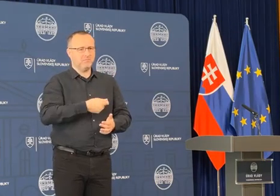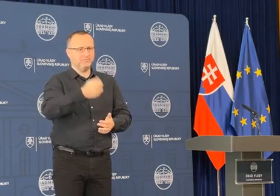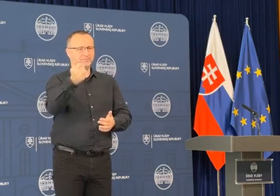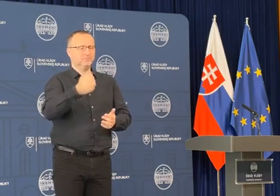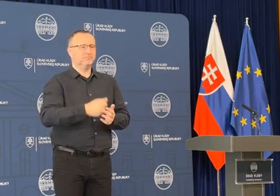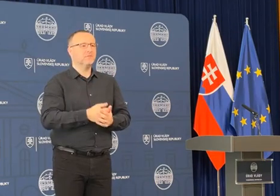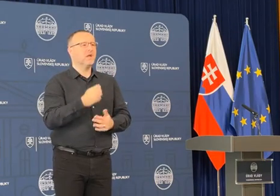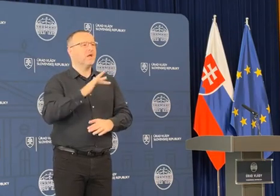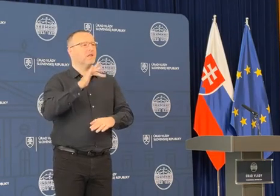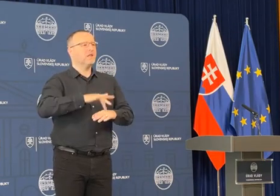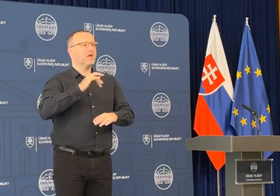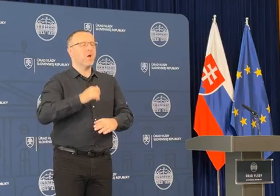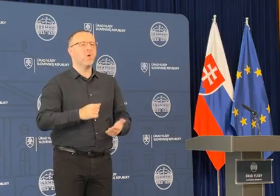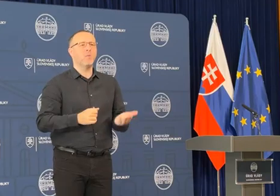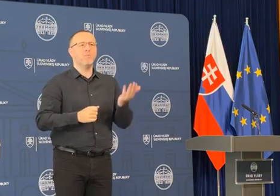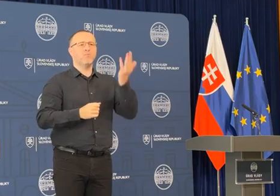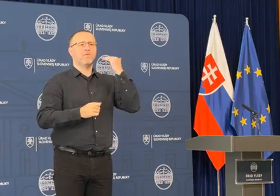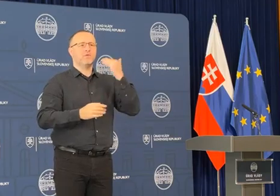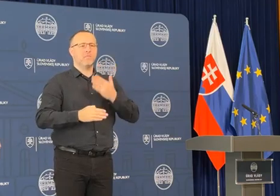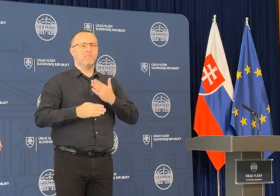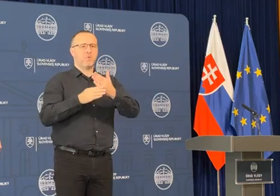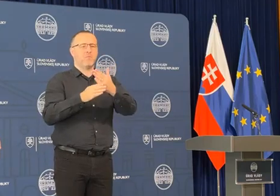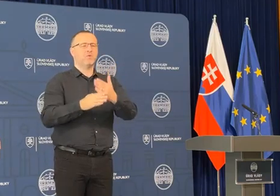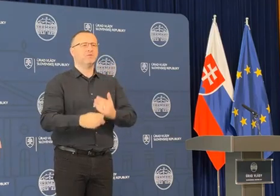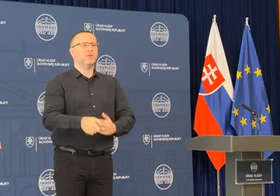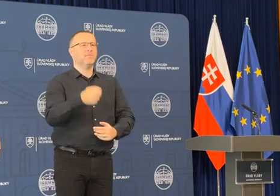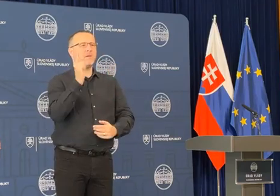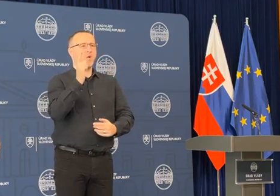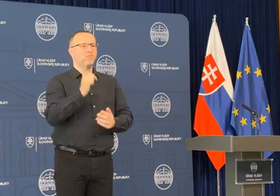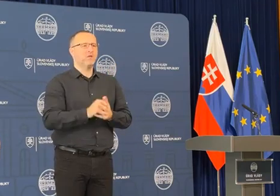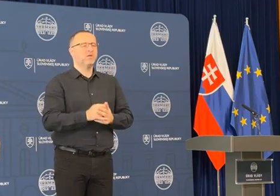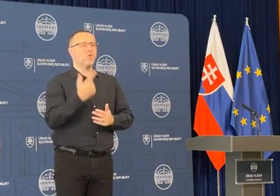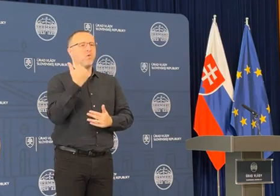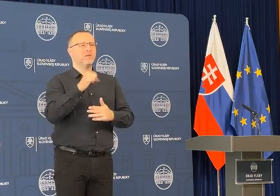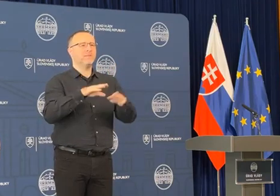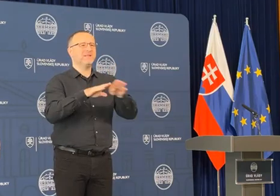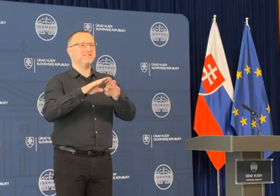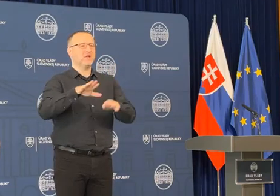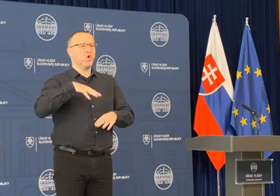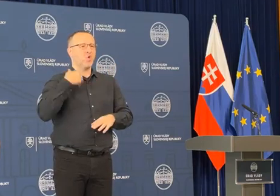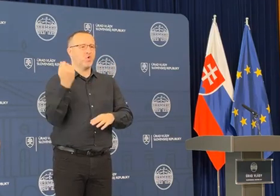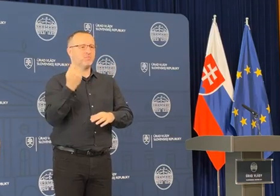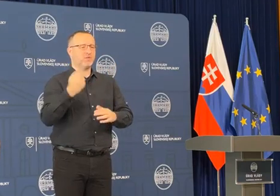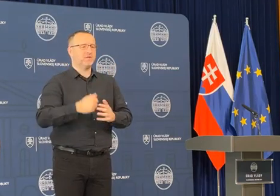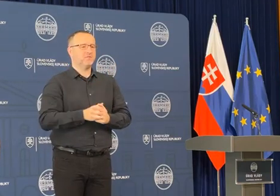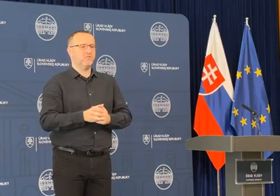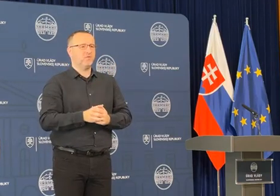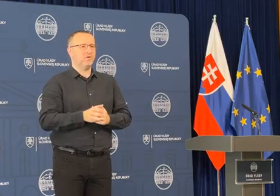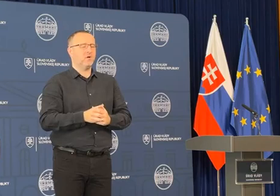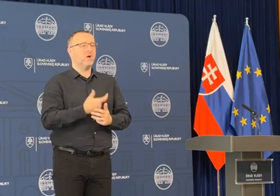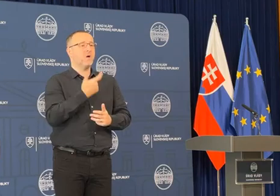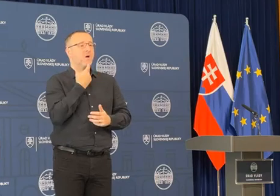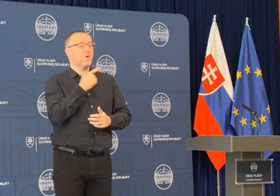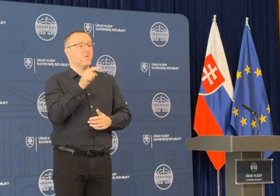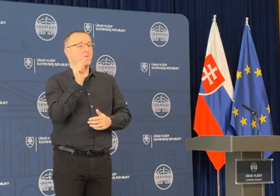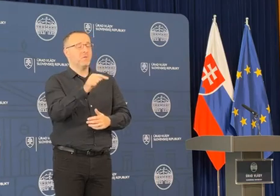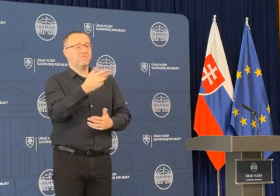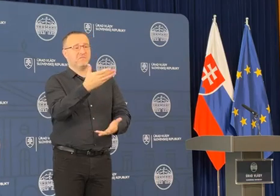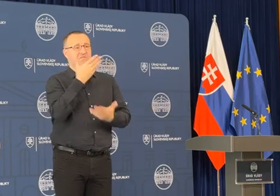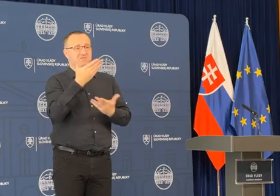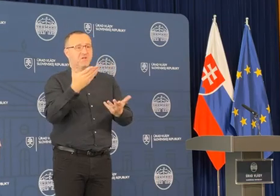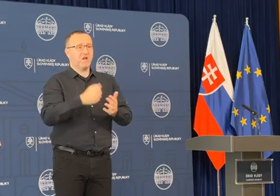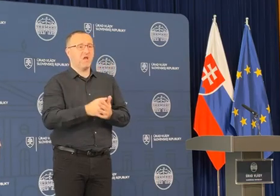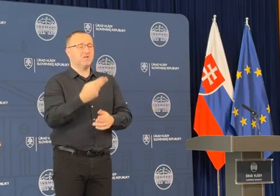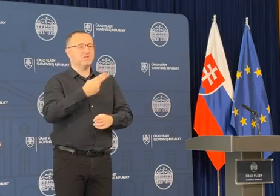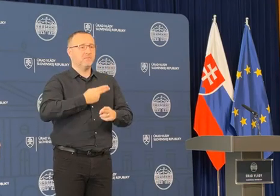ale tej pôvodnej pomoci, ktorá mala byť adresovaná zo strany ministerstva hospodárstva, tak ako to tam vyzerá